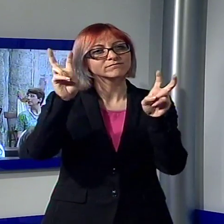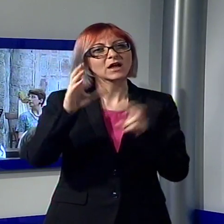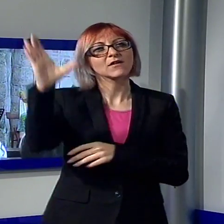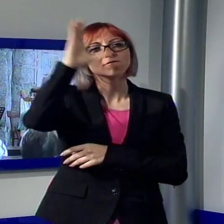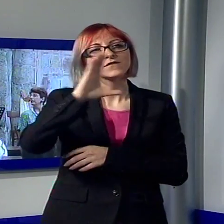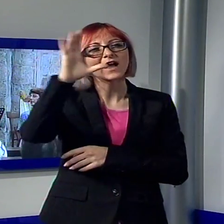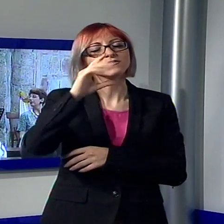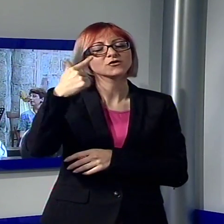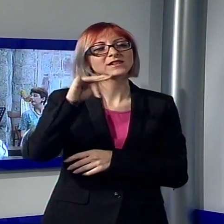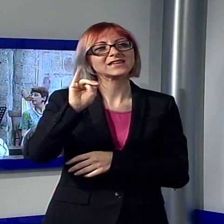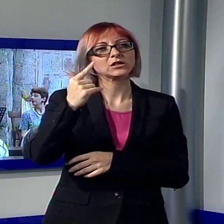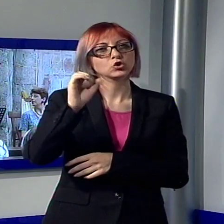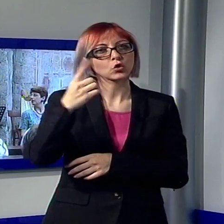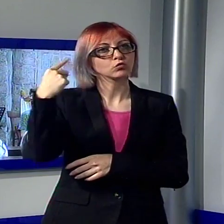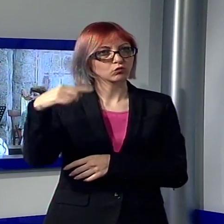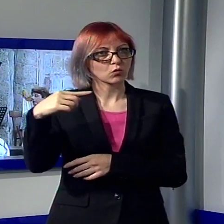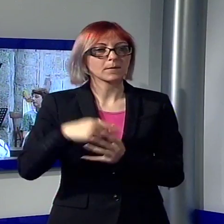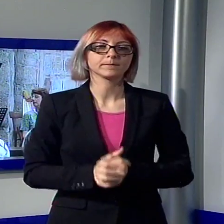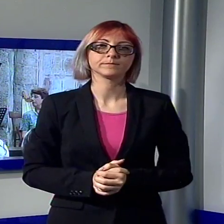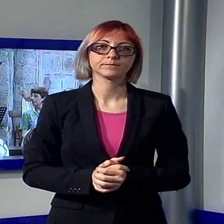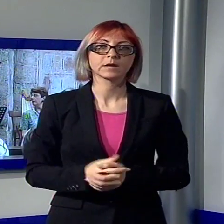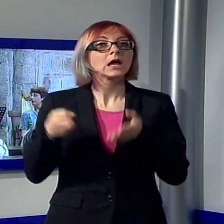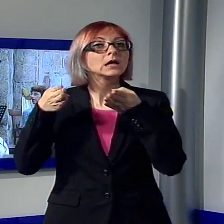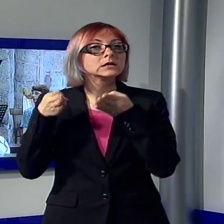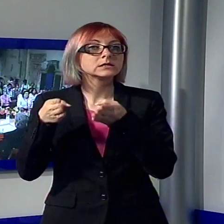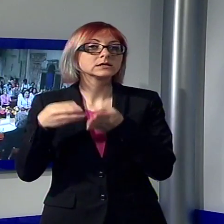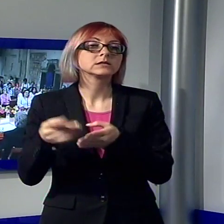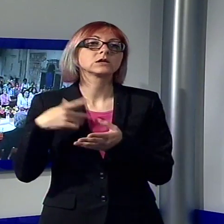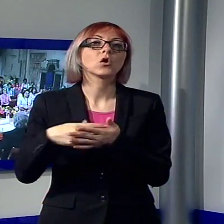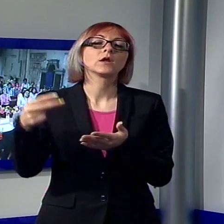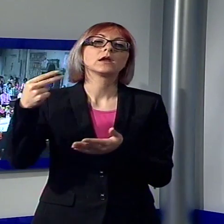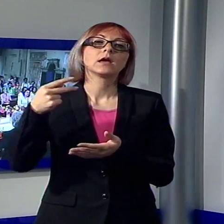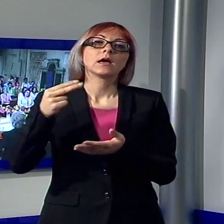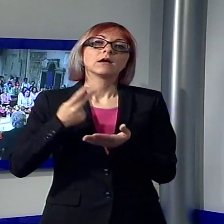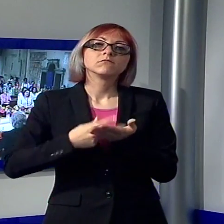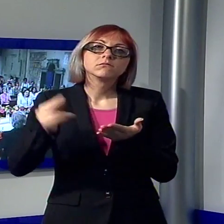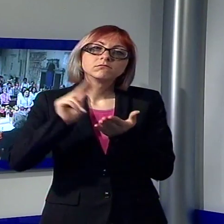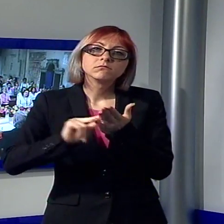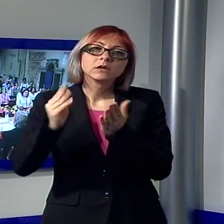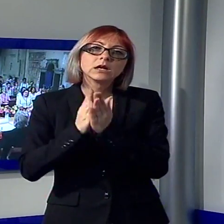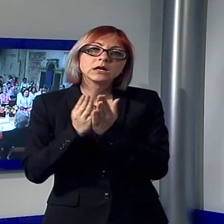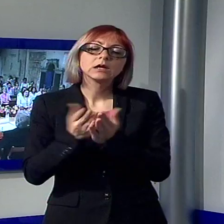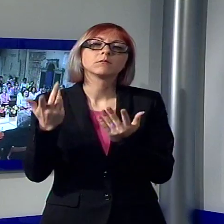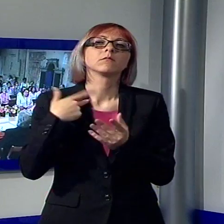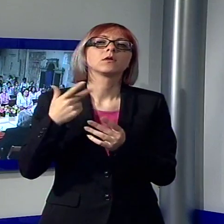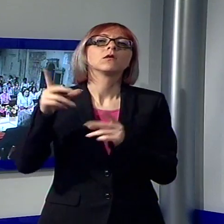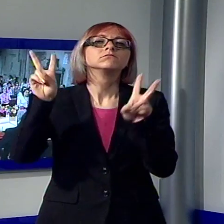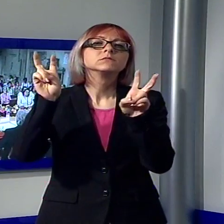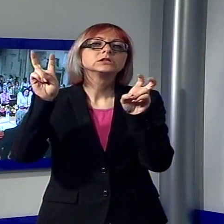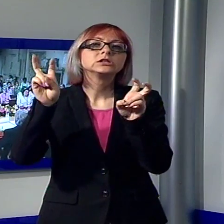narrativa edita il primo premio è andato a Matteo Predaroli di Genova con Barche di Carta, Arduino Sacco